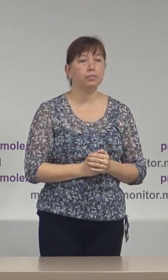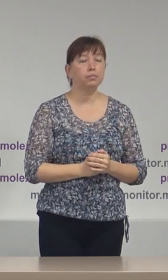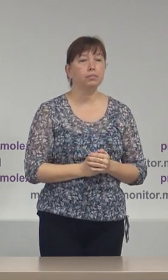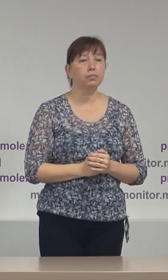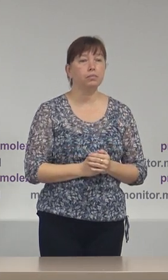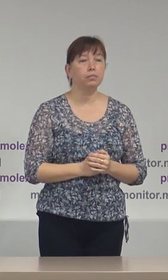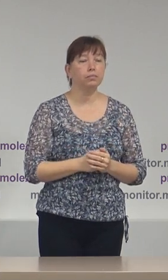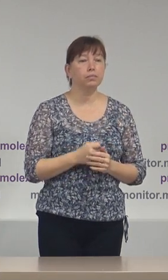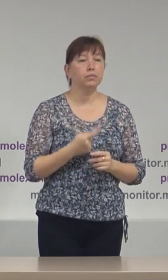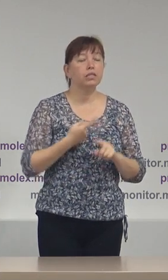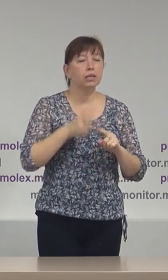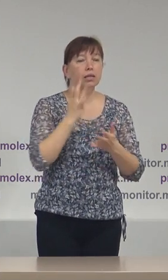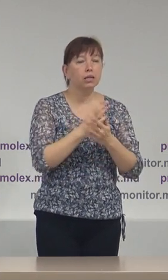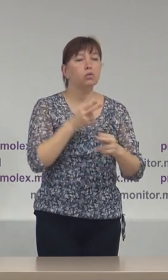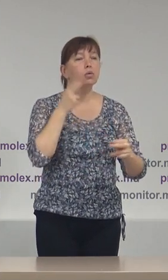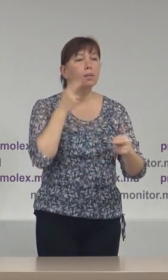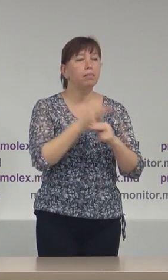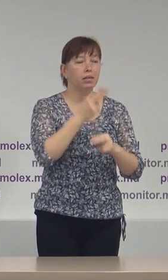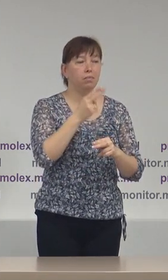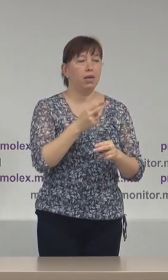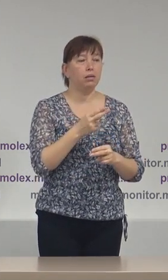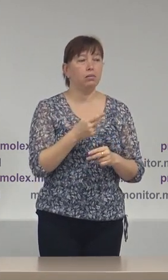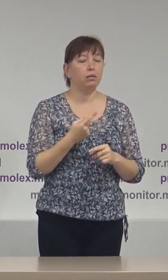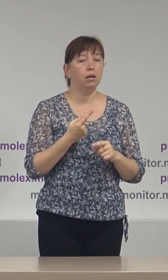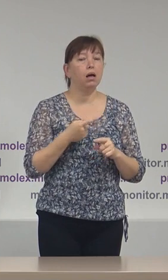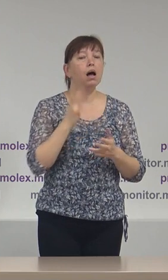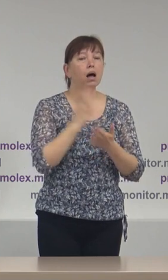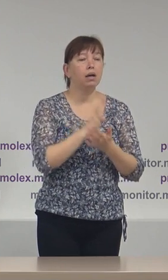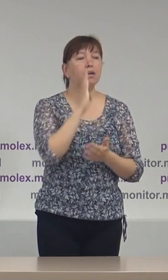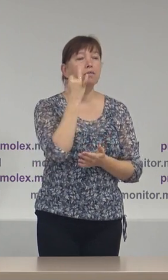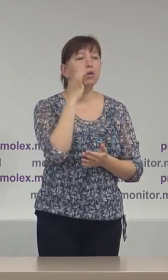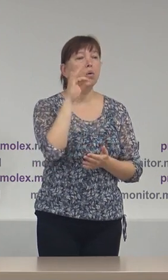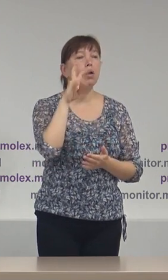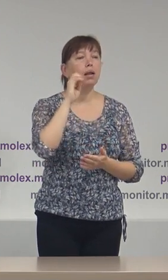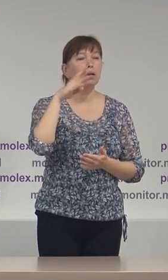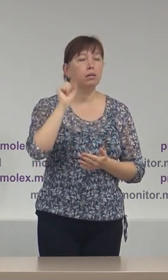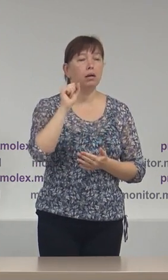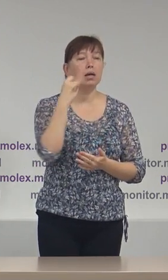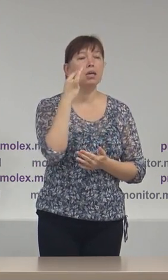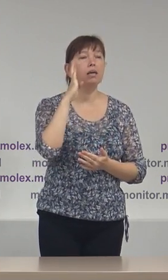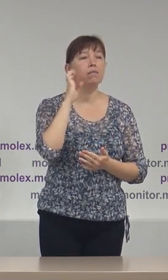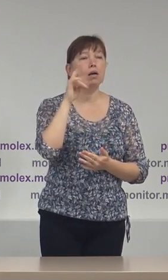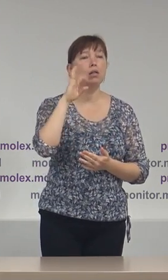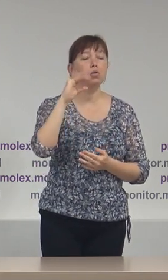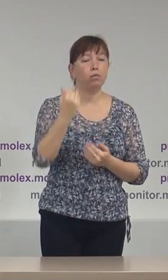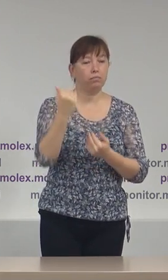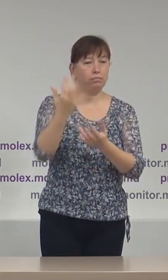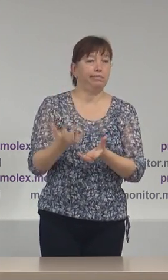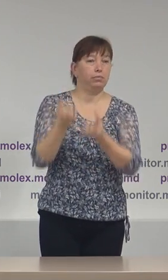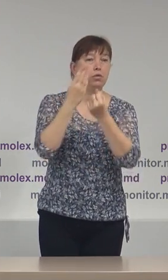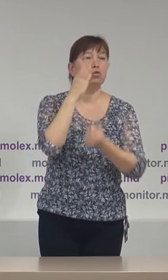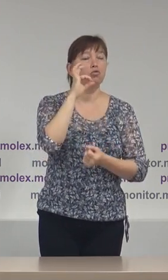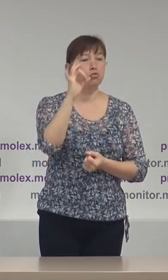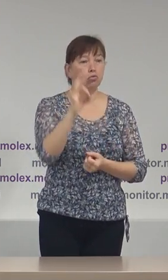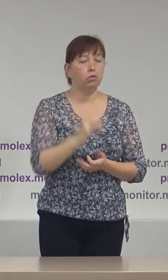acel împiediment pe care îl are doamna Violeta Ivanov, candidatul desemnat de Partidul Politic Șor